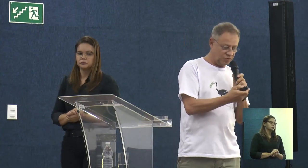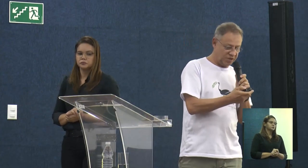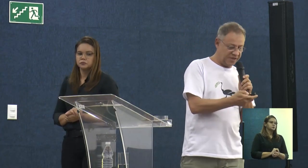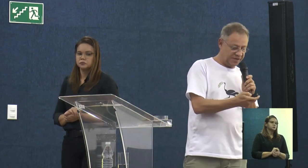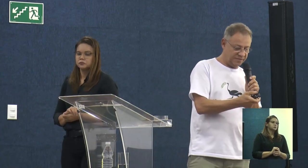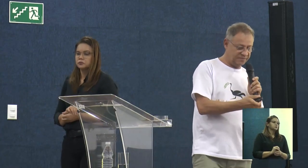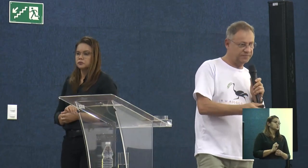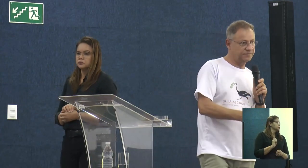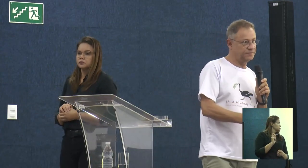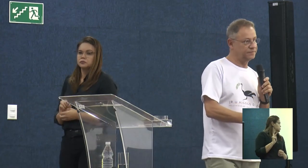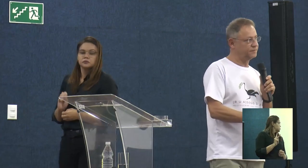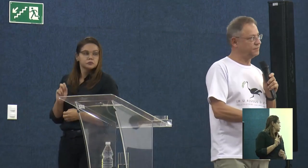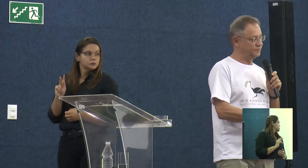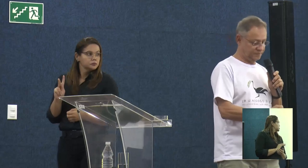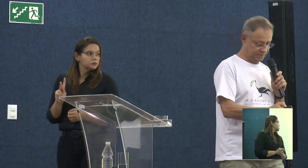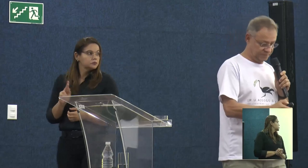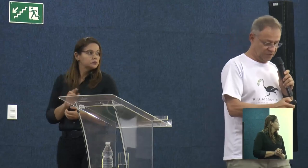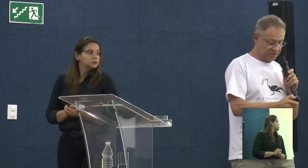Ok.